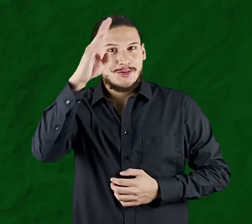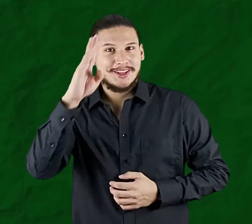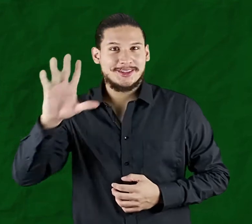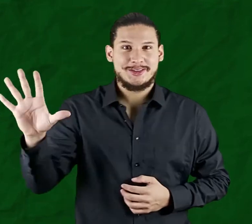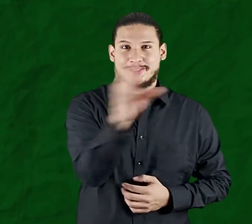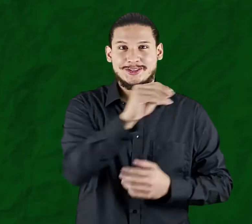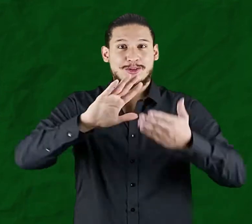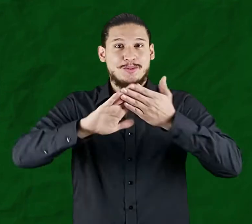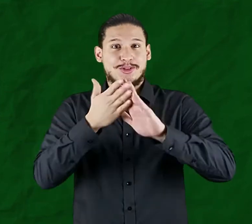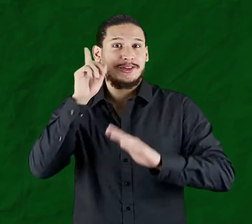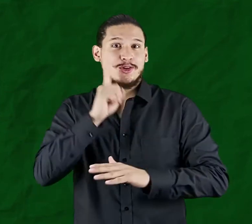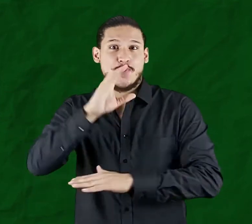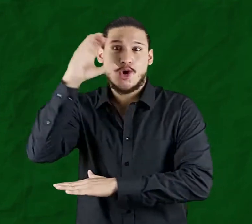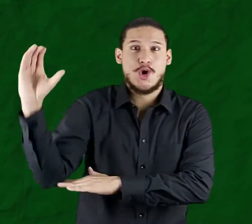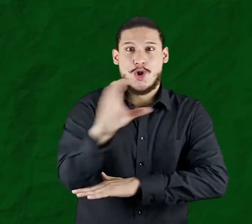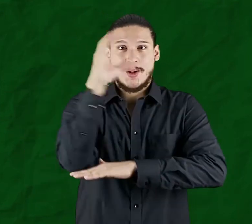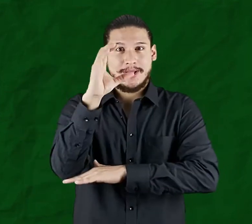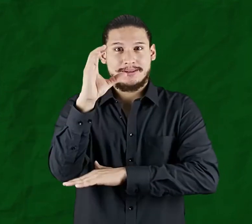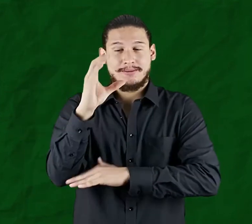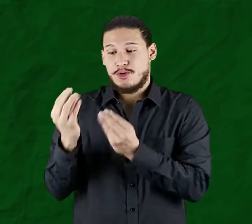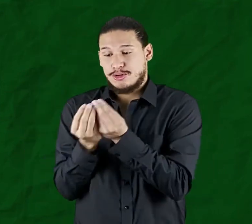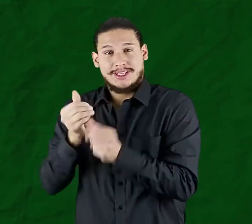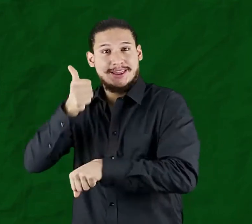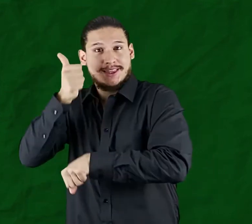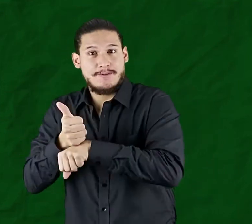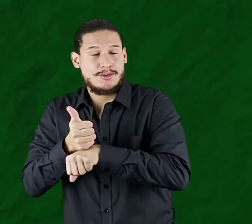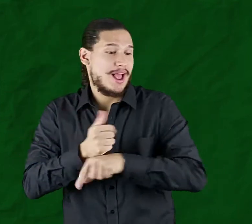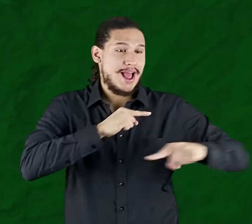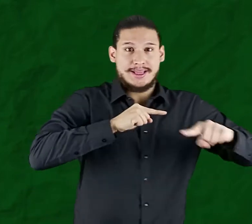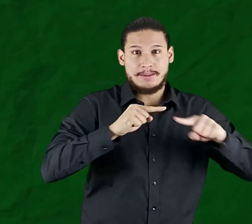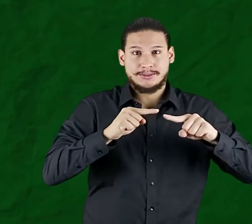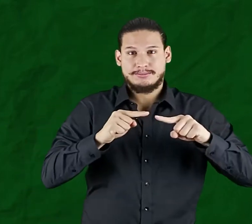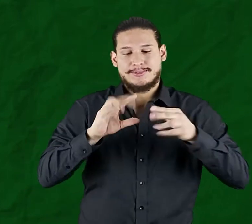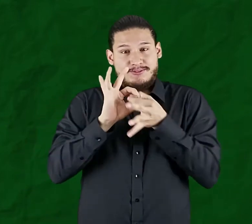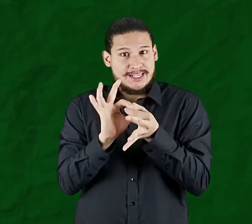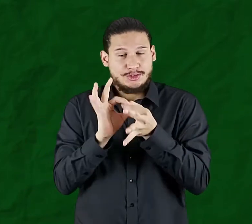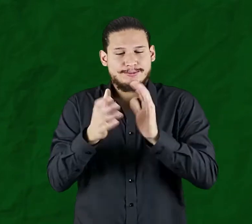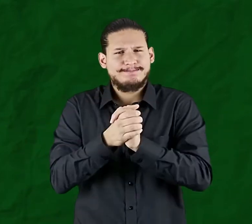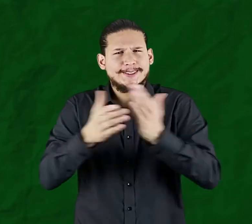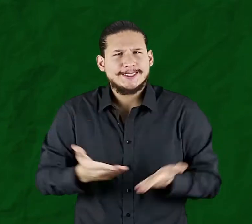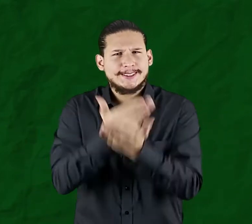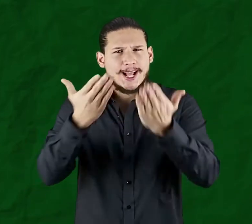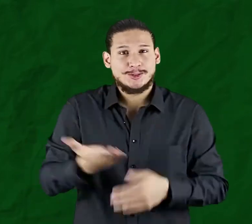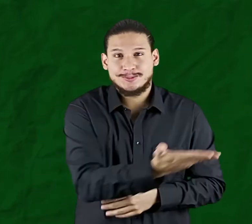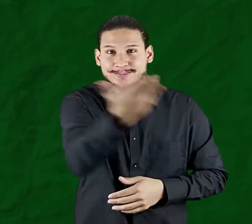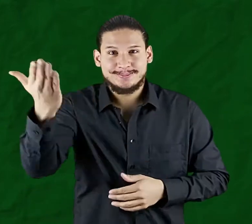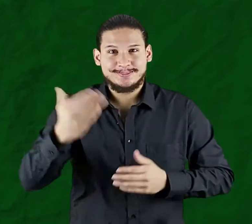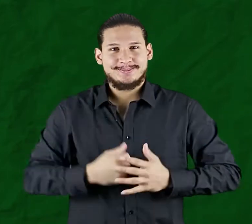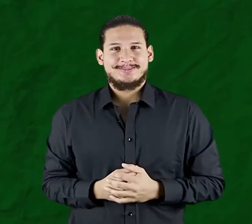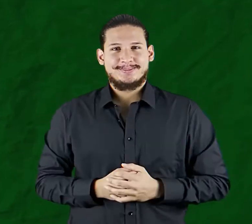Hola, para toda la comunidad sorda colombiana, el Consejo Directivo y la Administración de FENASCOL les extiende un saludo